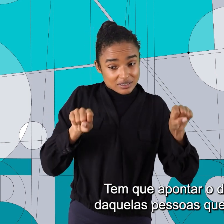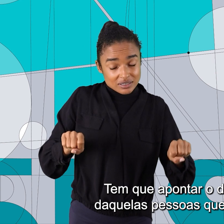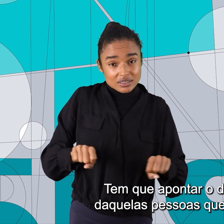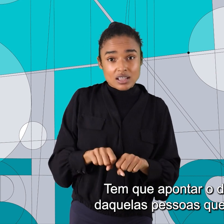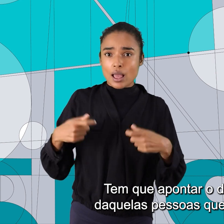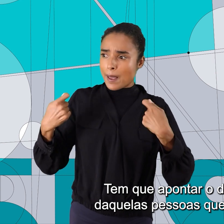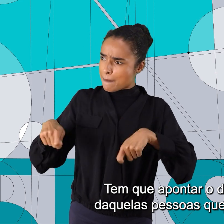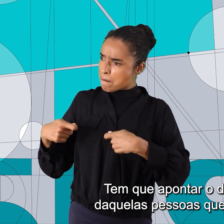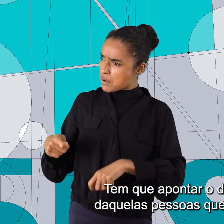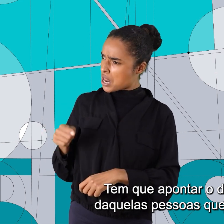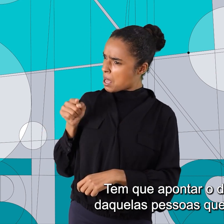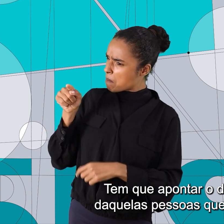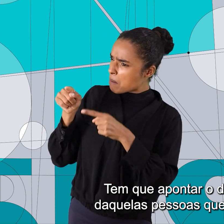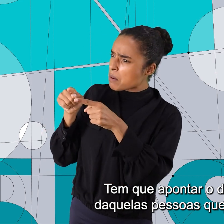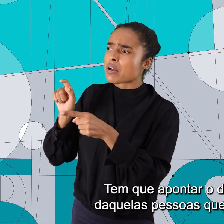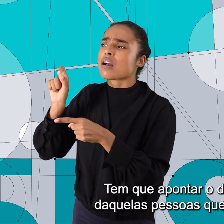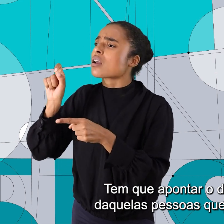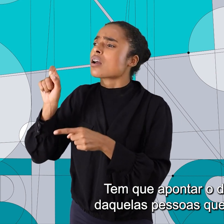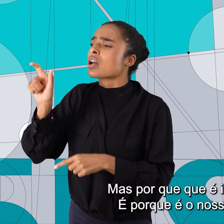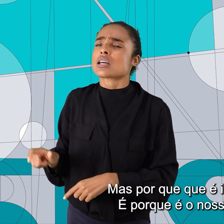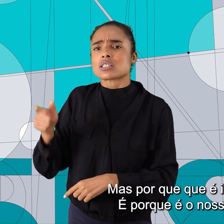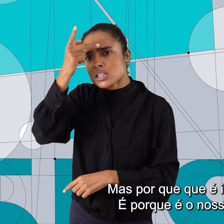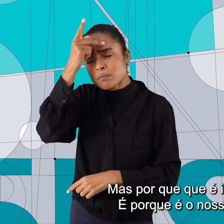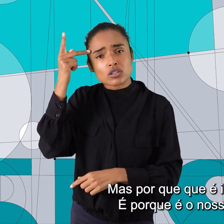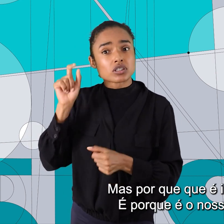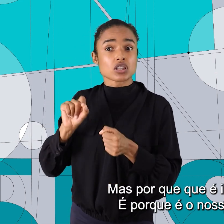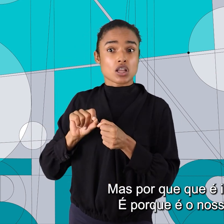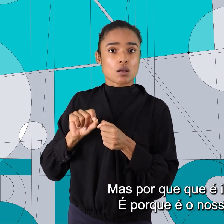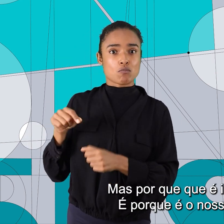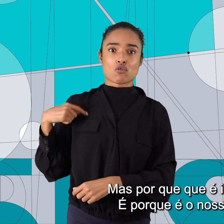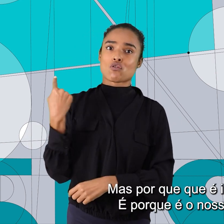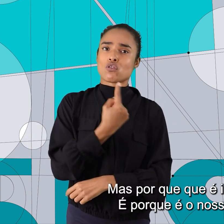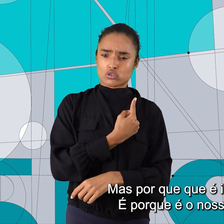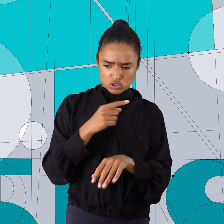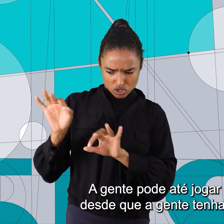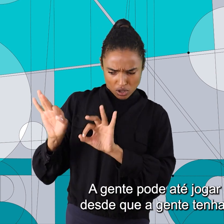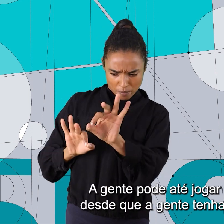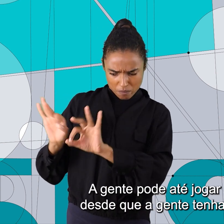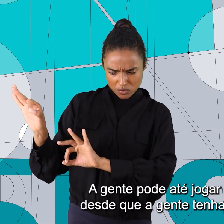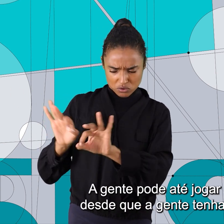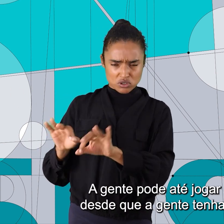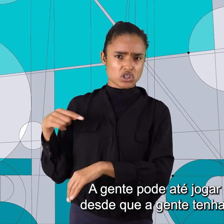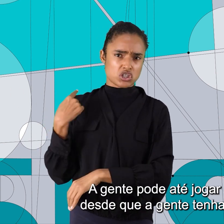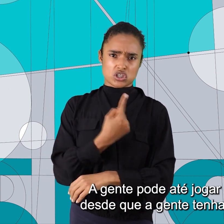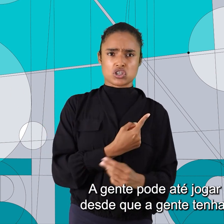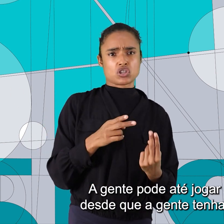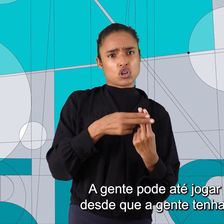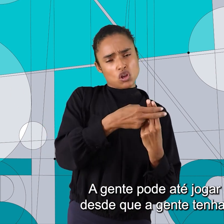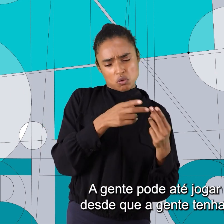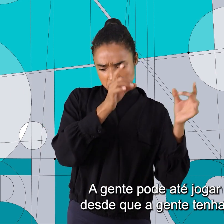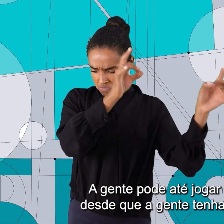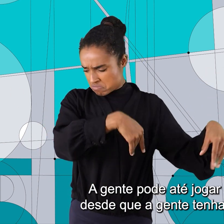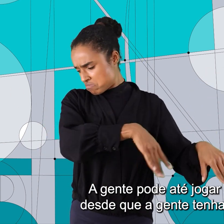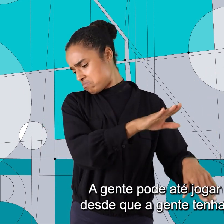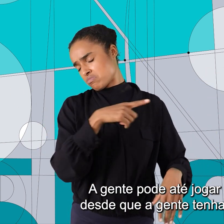que apontar o dedo na cara daquelas pessoas que fizeram isso. Mas por que é importante? É porque é o nosso projeto. A gente pode até jogar esse SUS fora